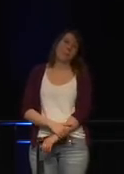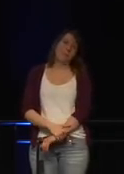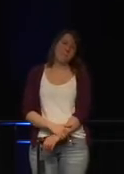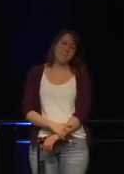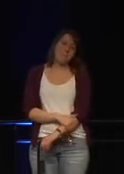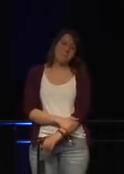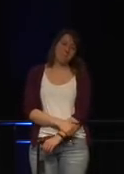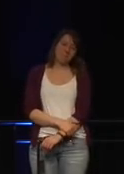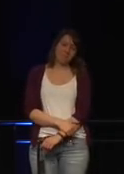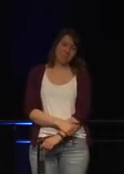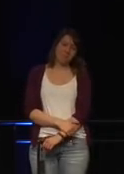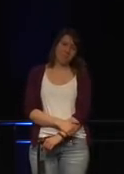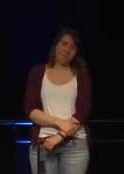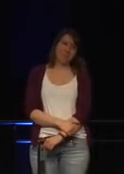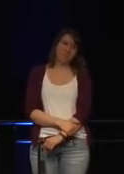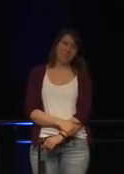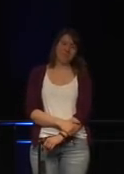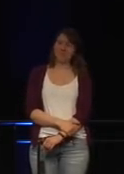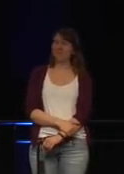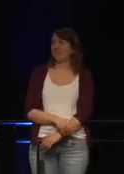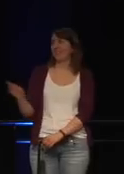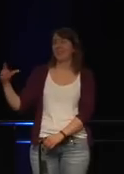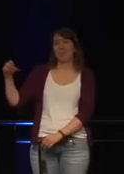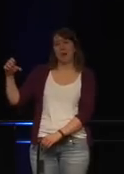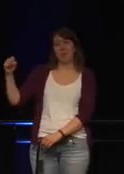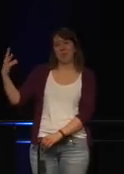versagt beim Eindringungstest.